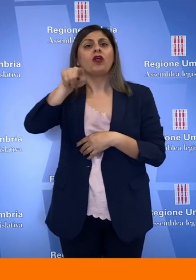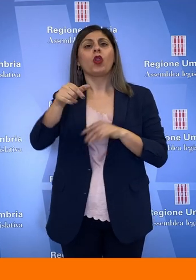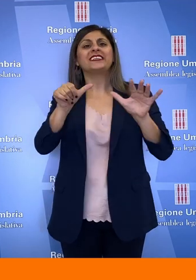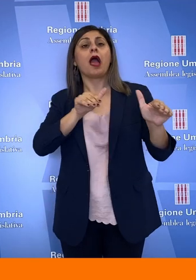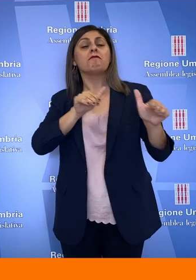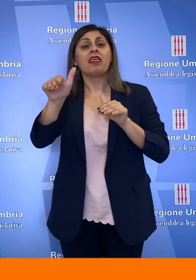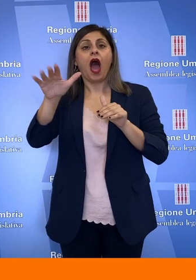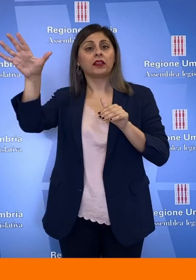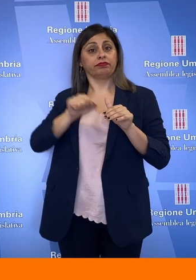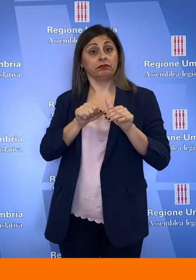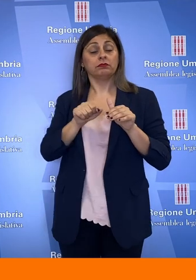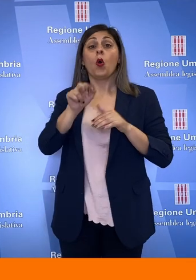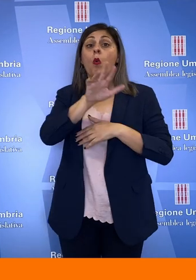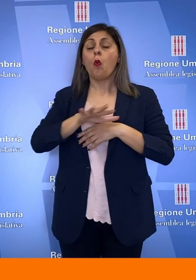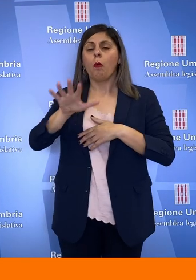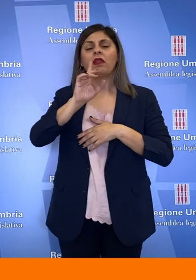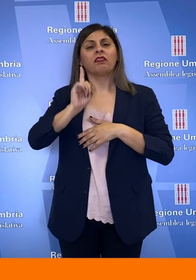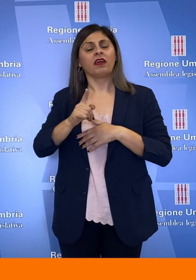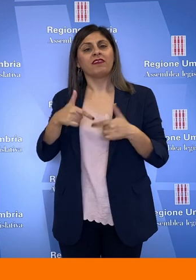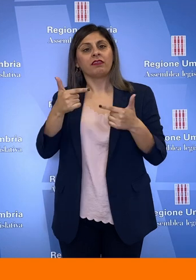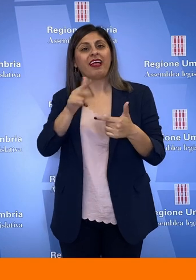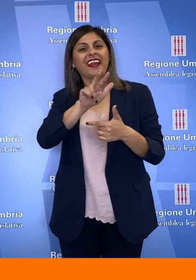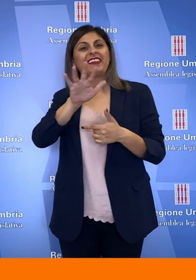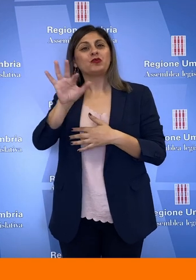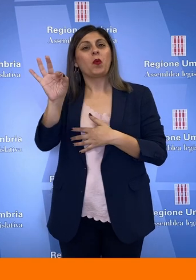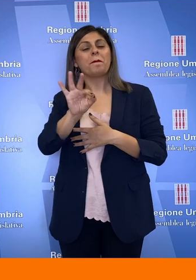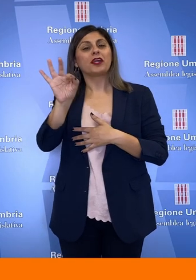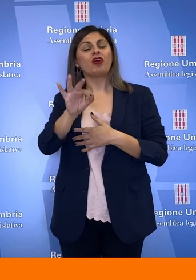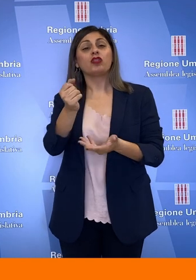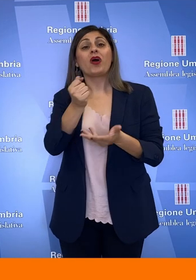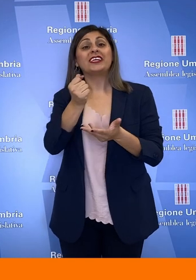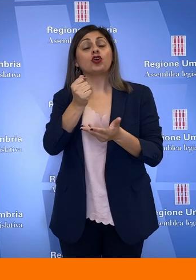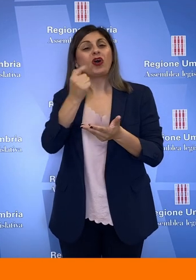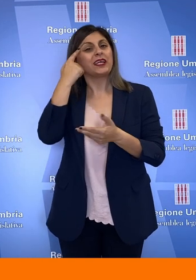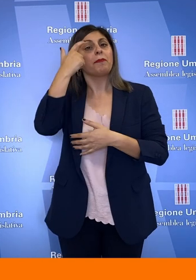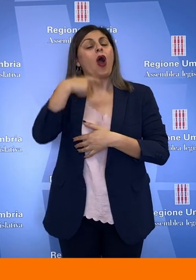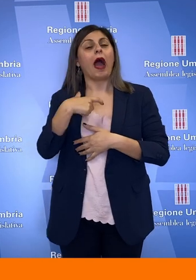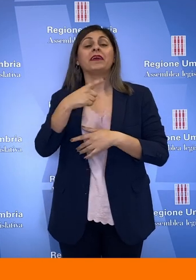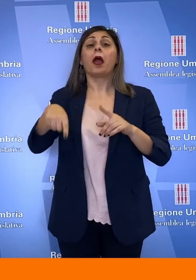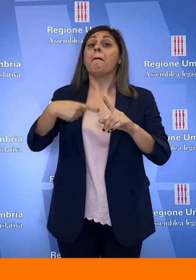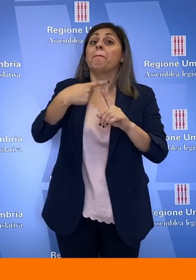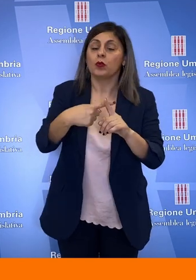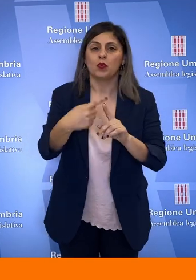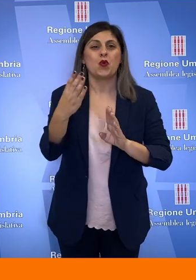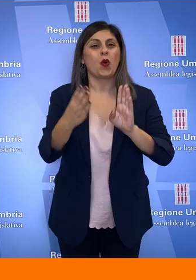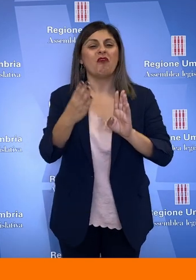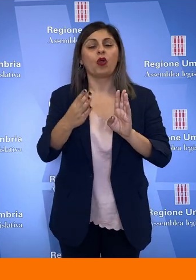miliardi e vede l'Umbria destinataria del 35% di risorse pro capiti in più rispetto alle altre